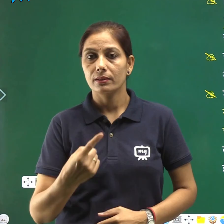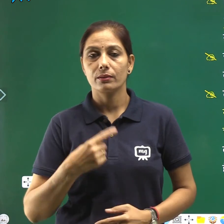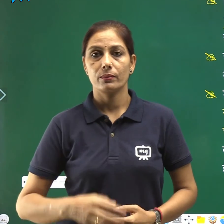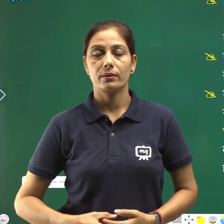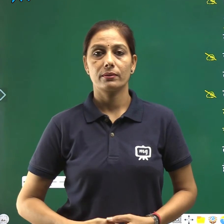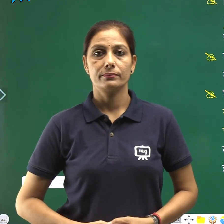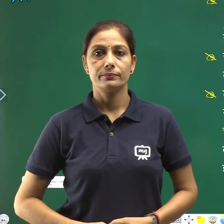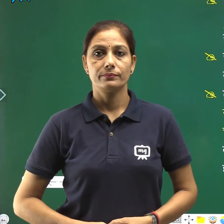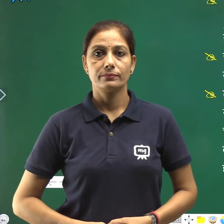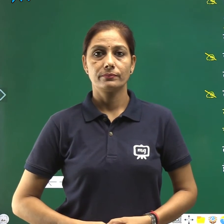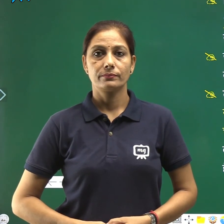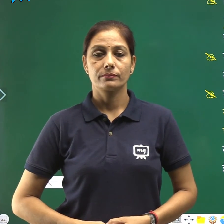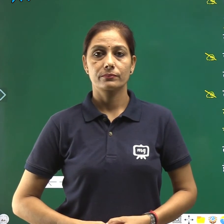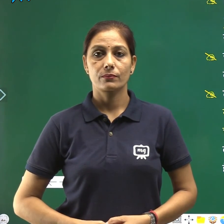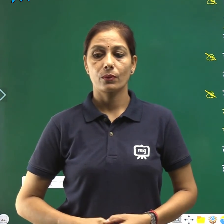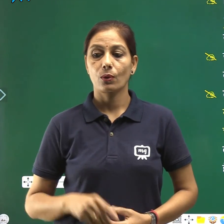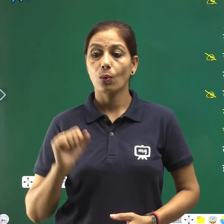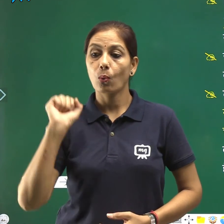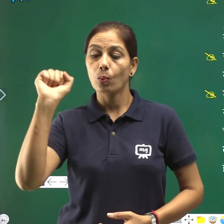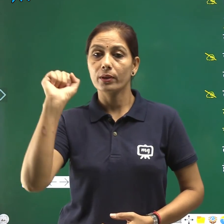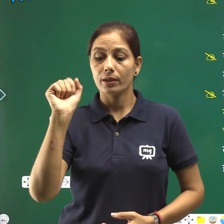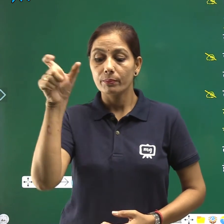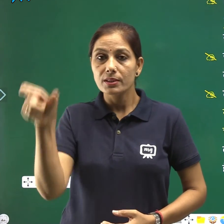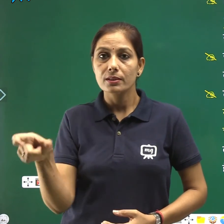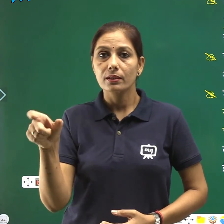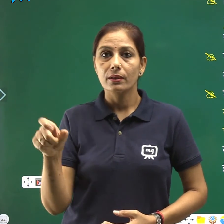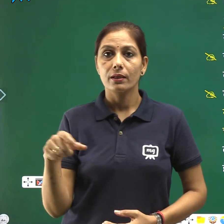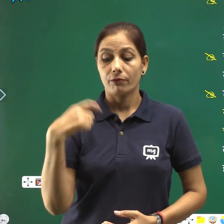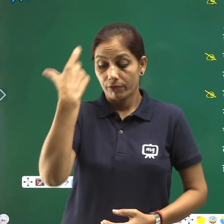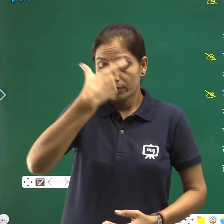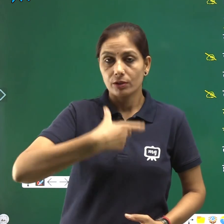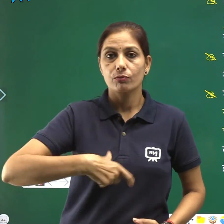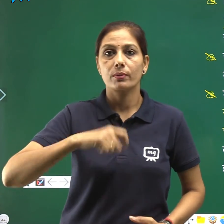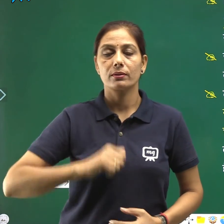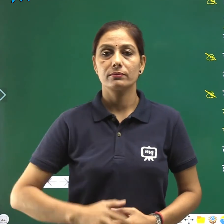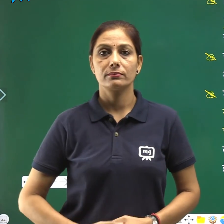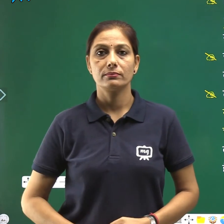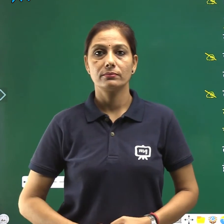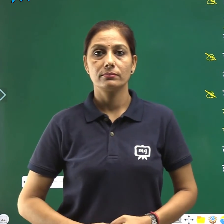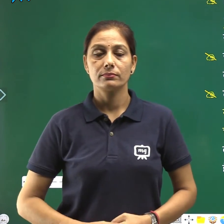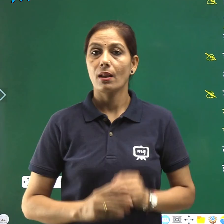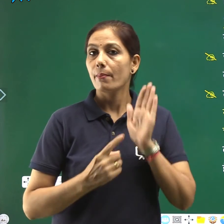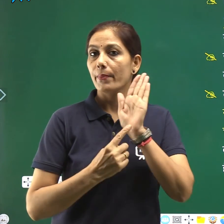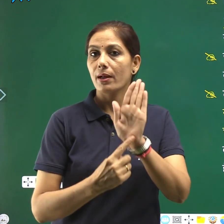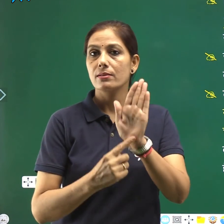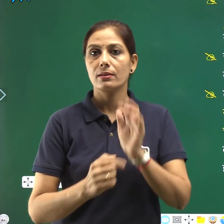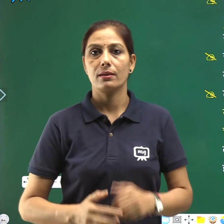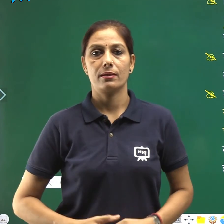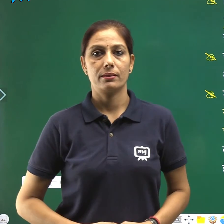उनके व्यक्तित्तों पर प्रकाश डाला है